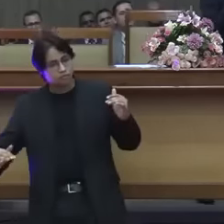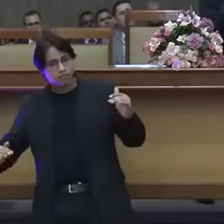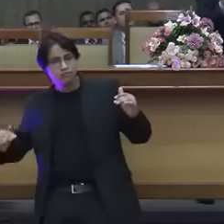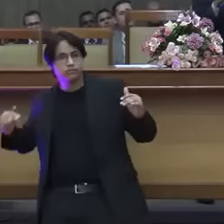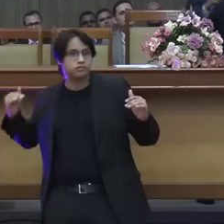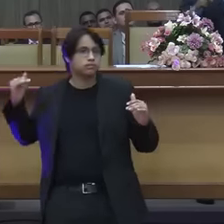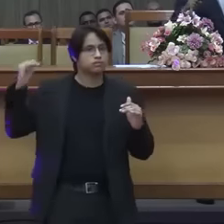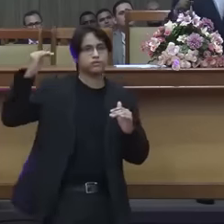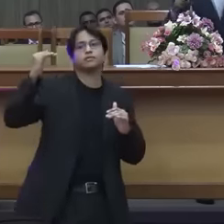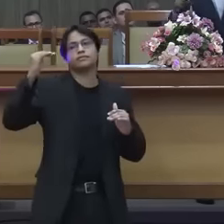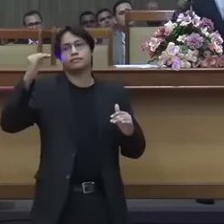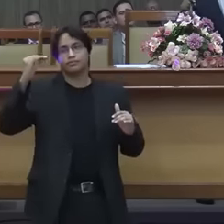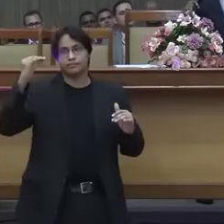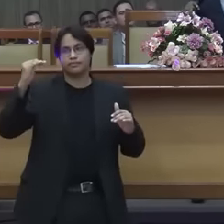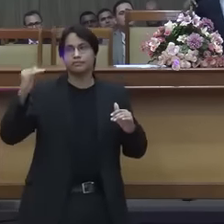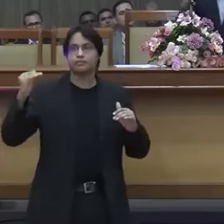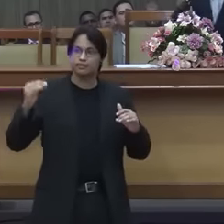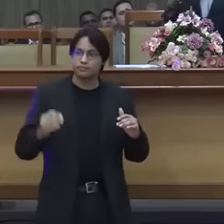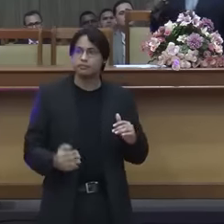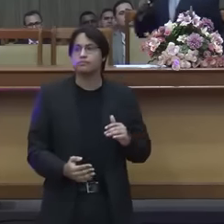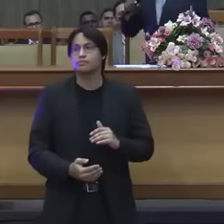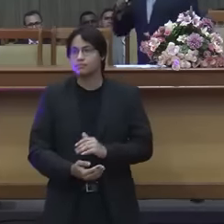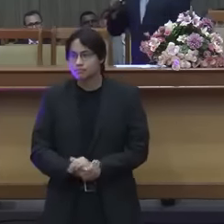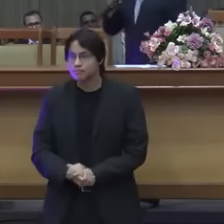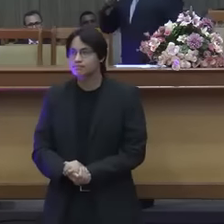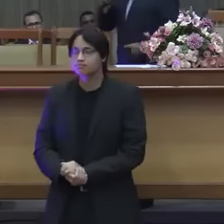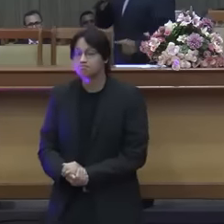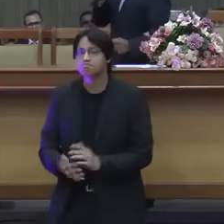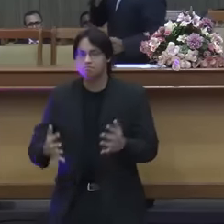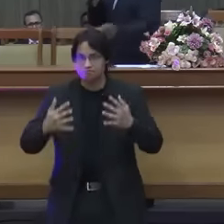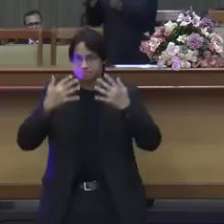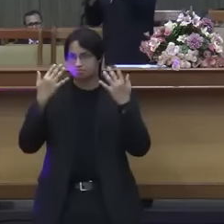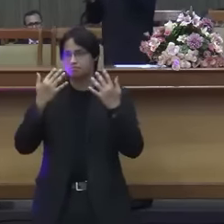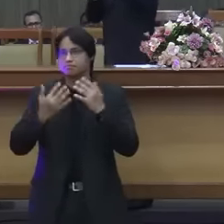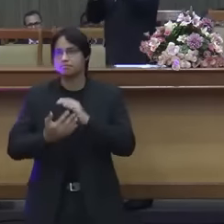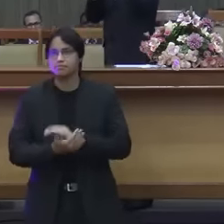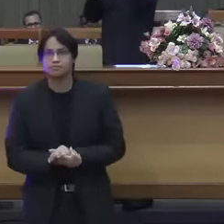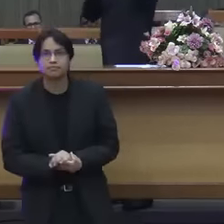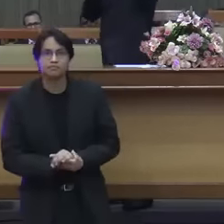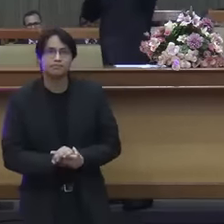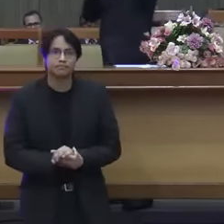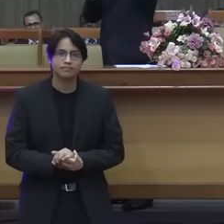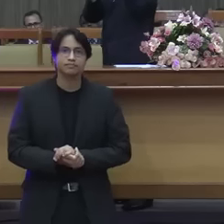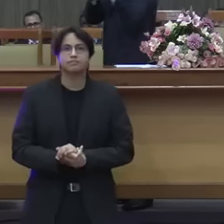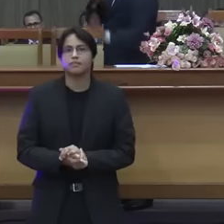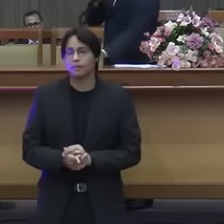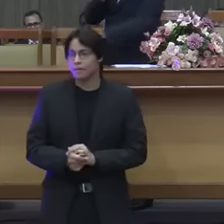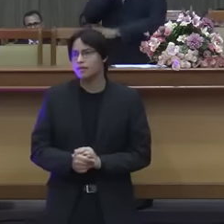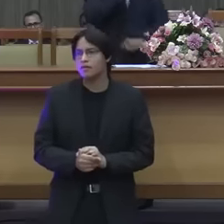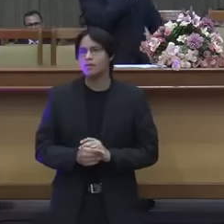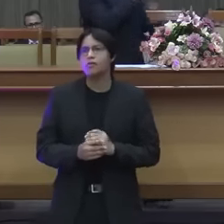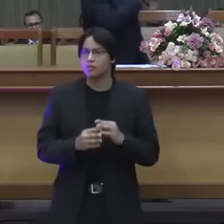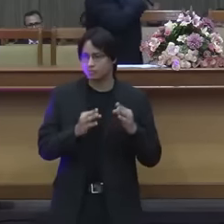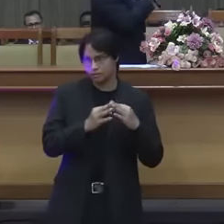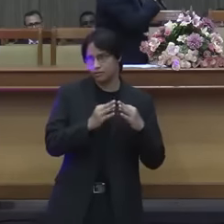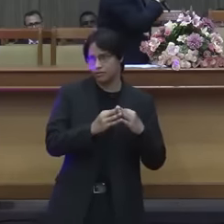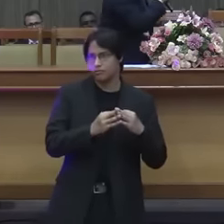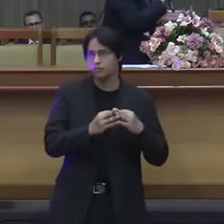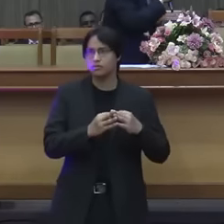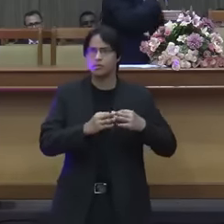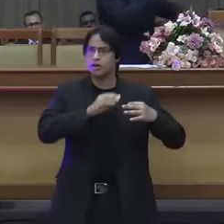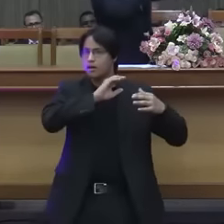que o templo olhe para cá o templo aqui não é maior do que a glória de Deus